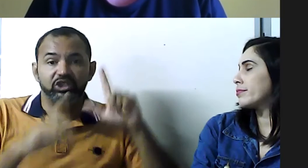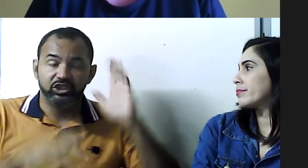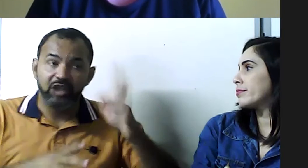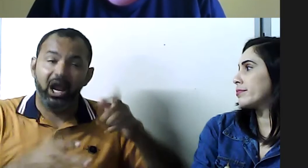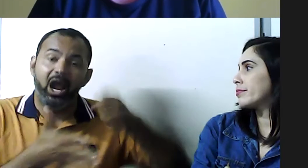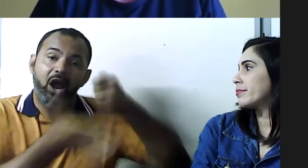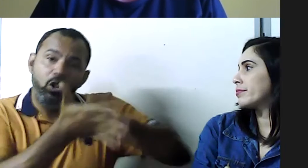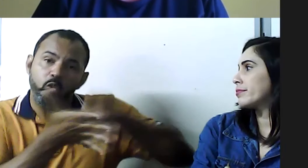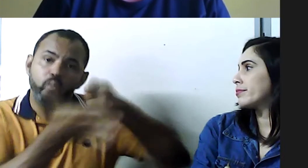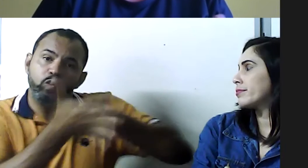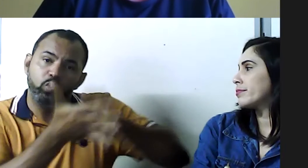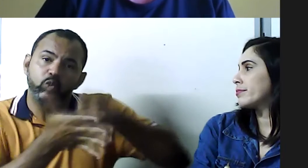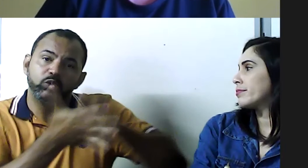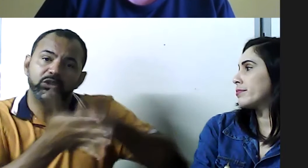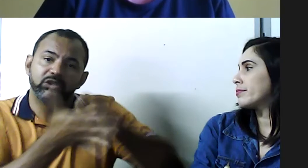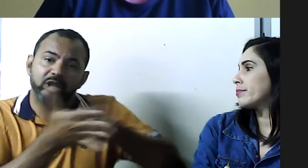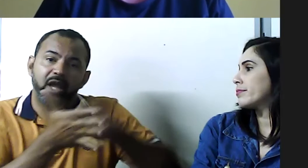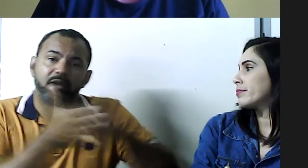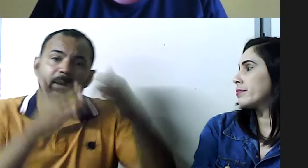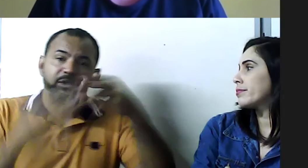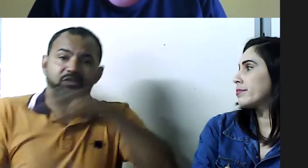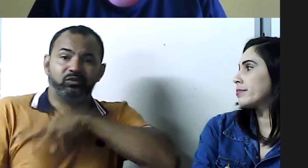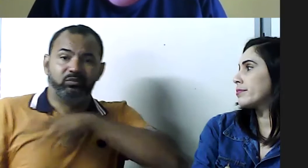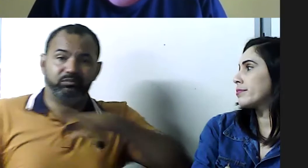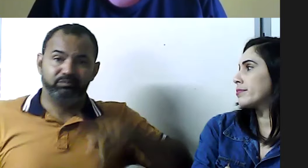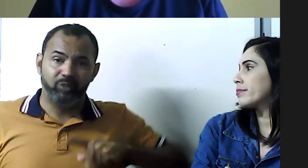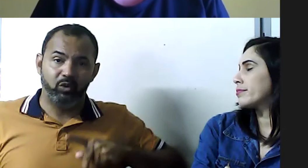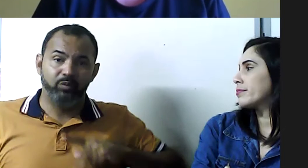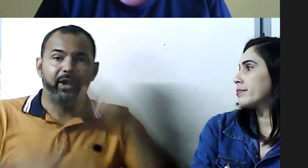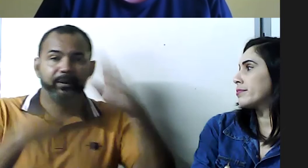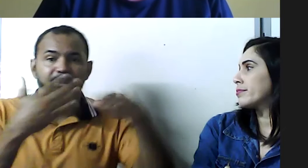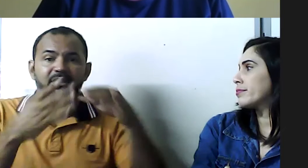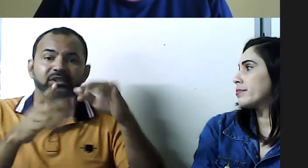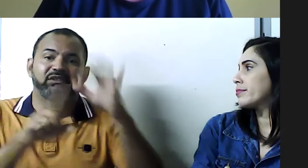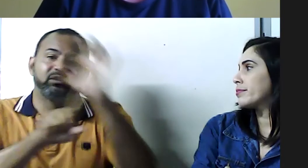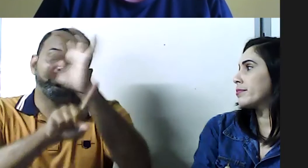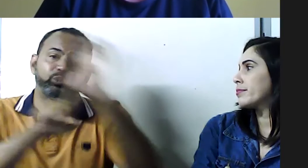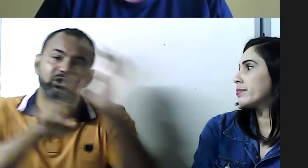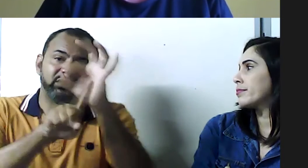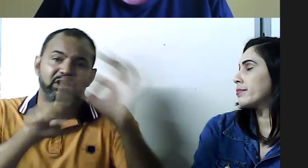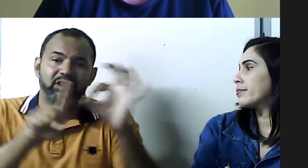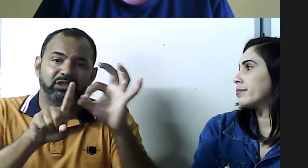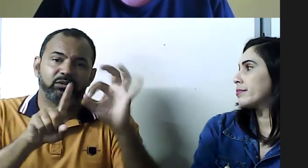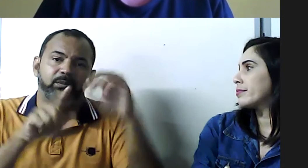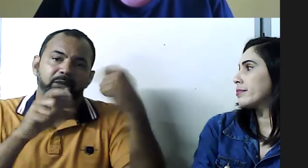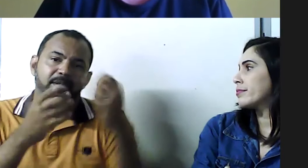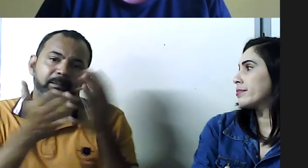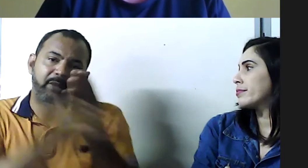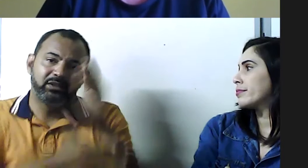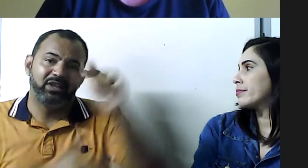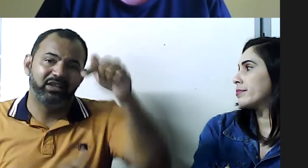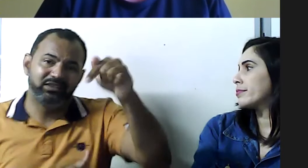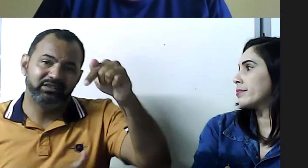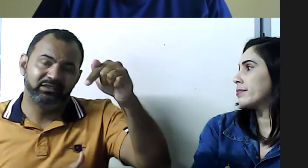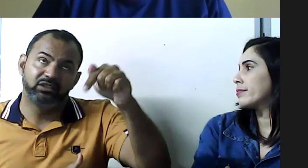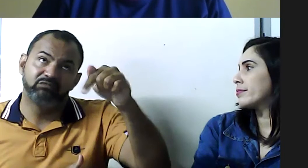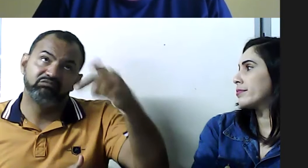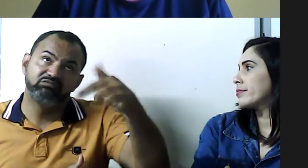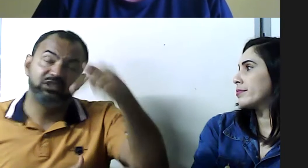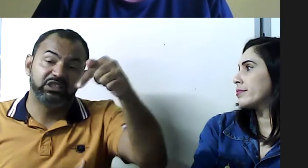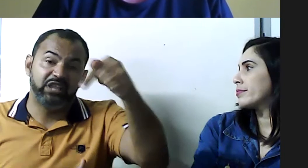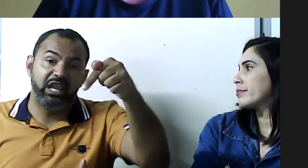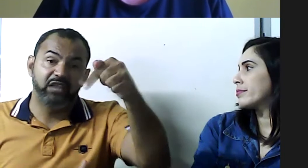eles têm a língua de sinais como primeira língua, como língua materna, então o Ministério Público realmente lutou,